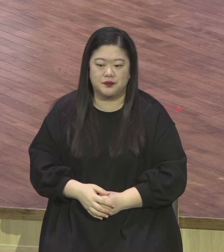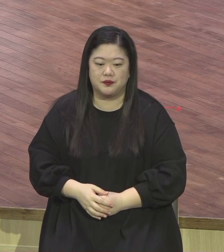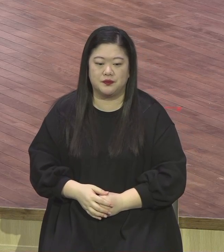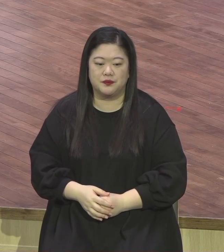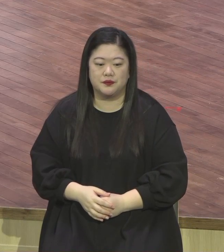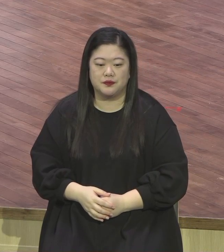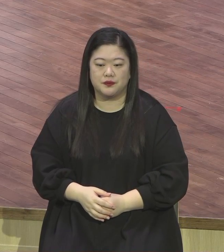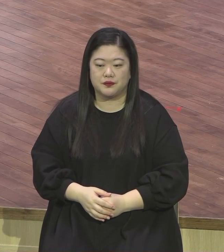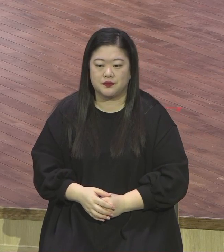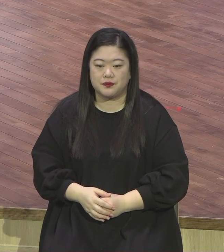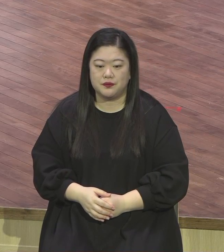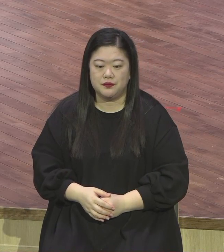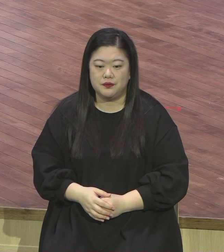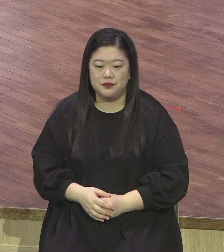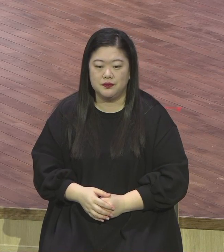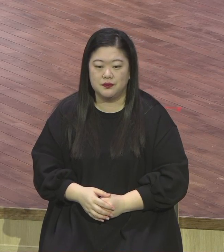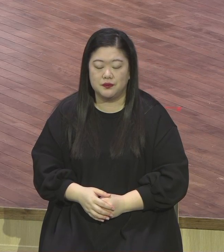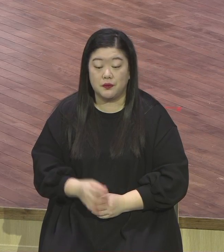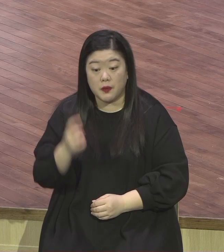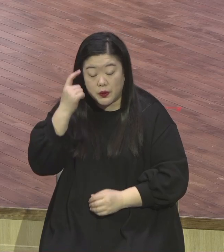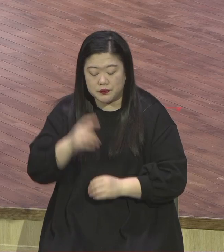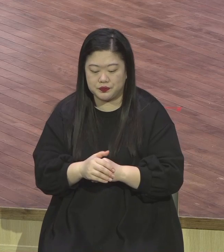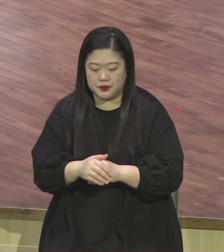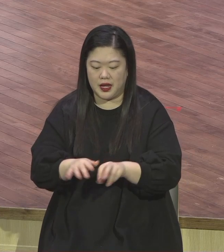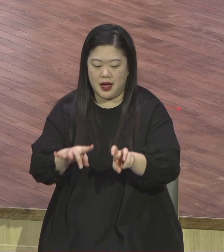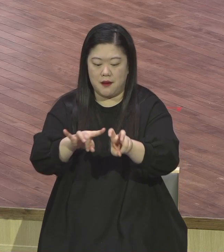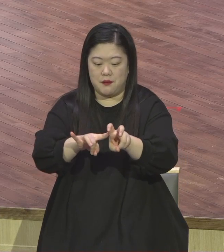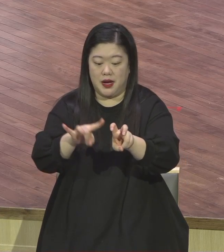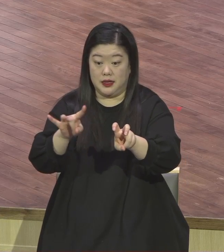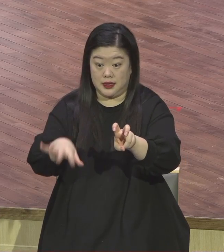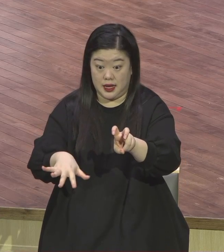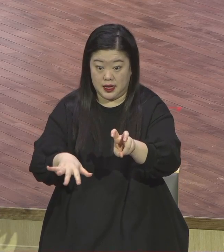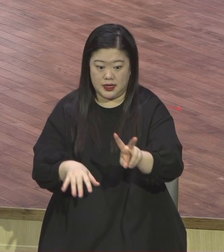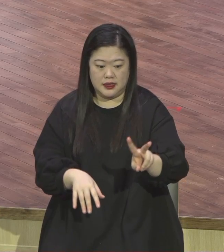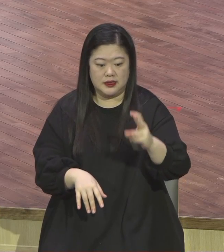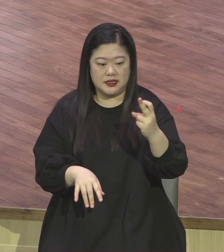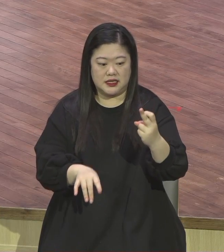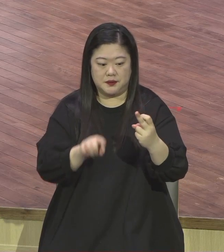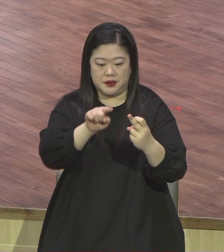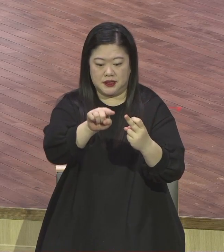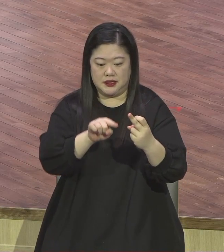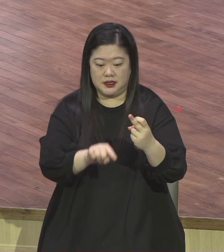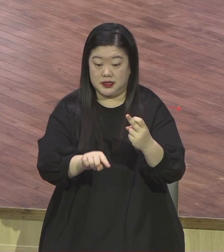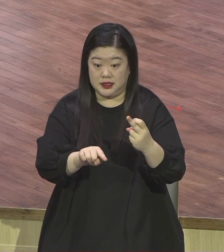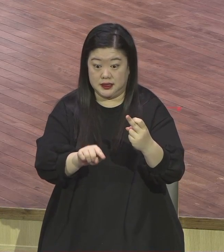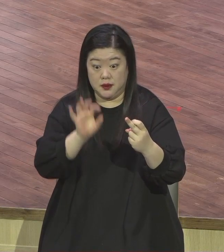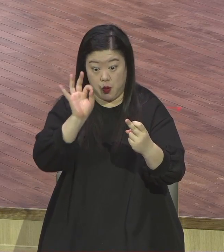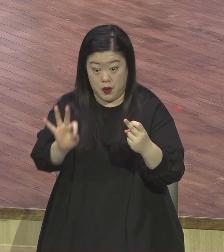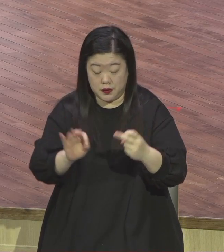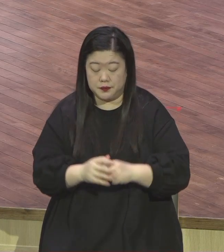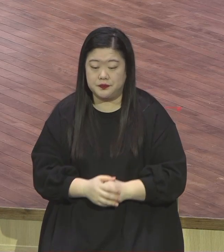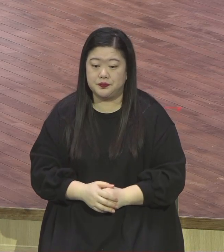왜 그러냐 마태복음 12장 14제로 이미 이들의 본질이 나와 있어요. 그게 뭐냐면요